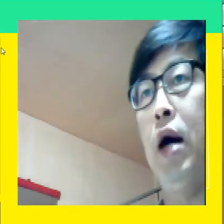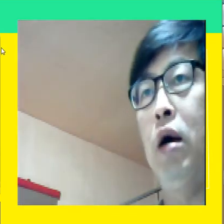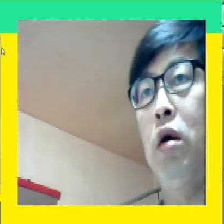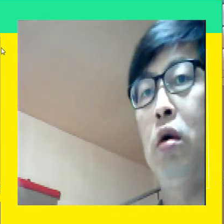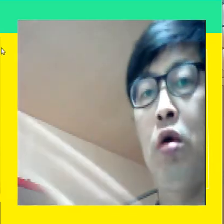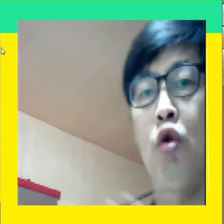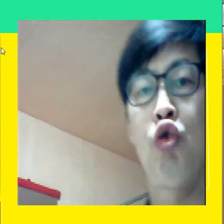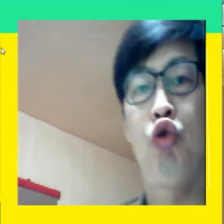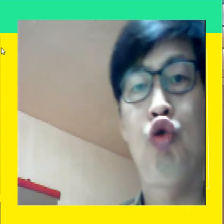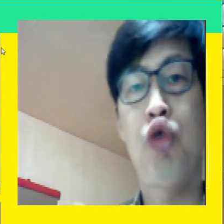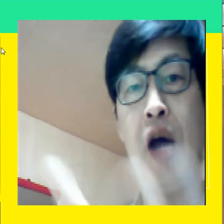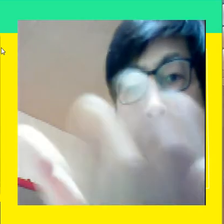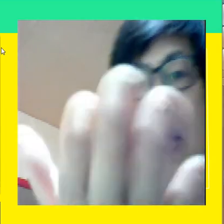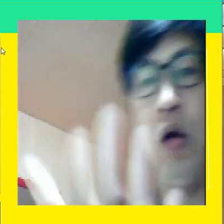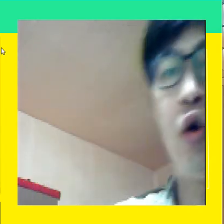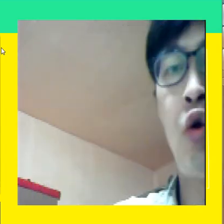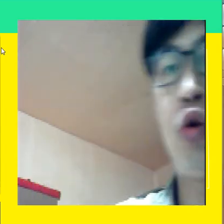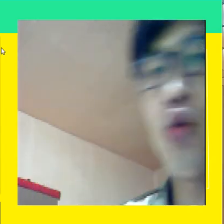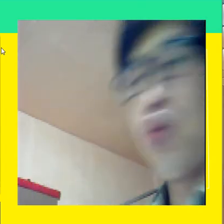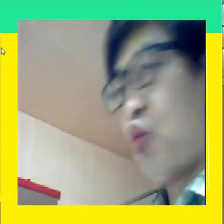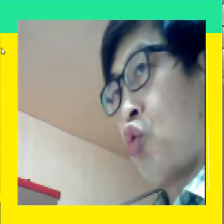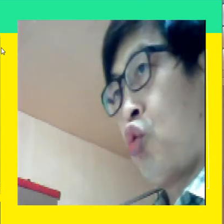주다. 주다.